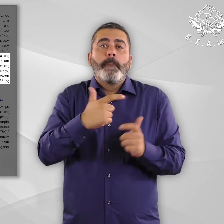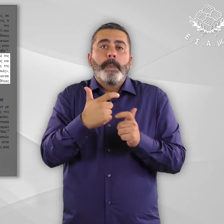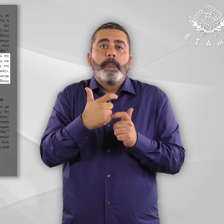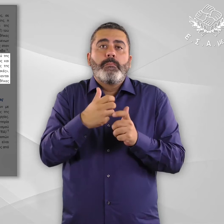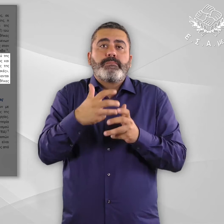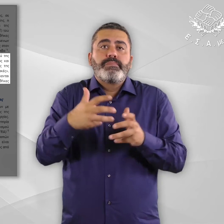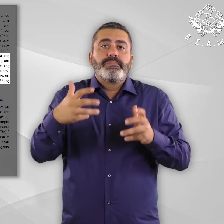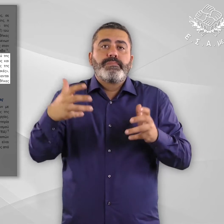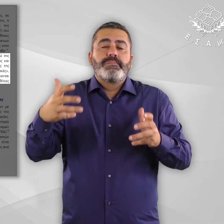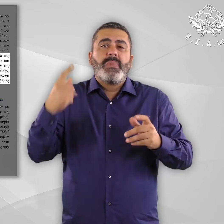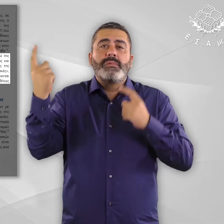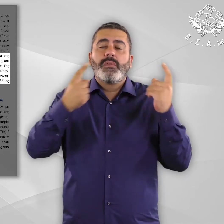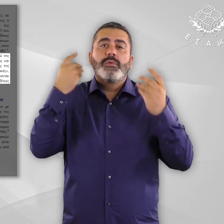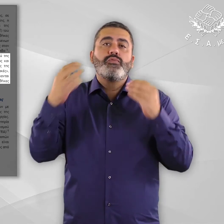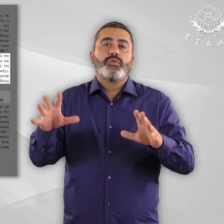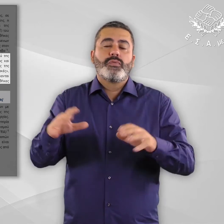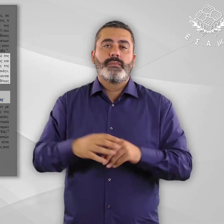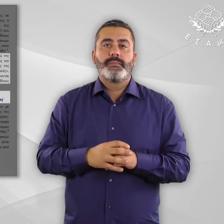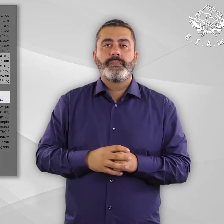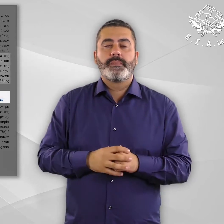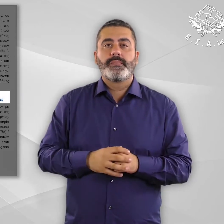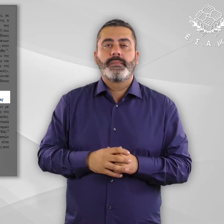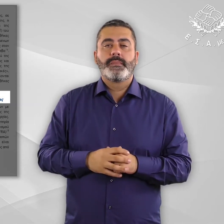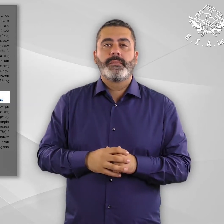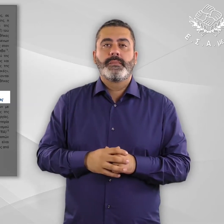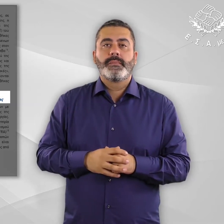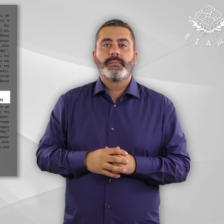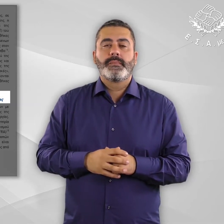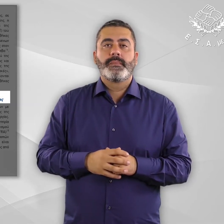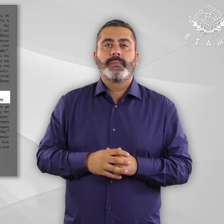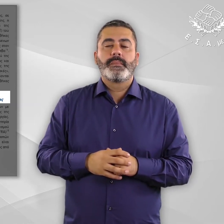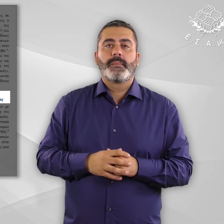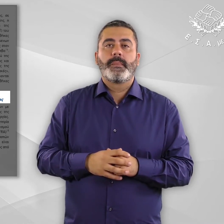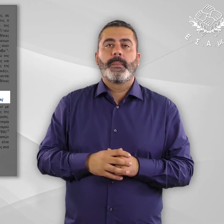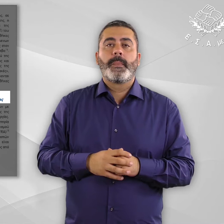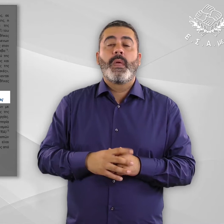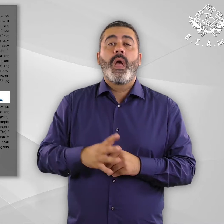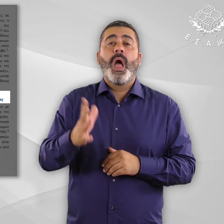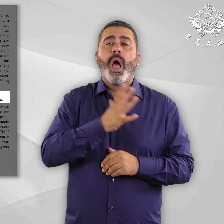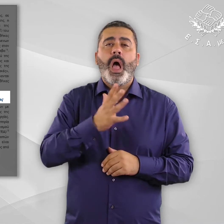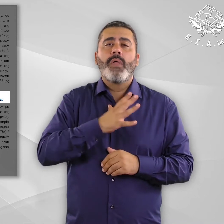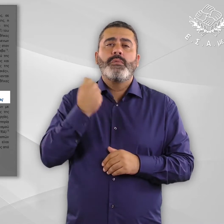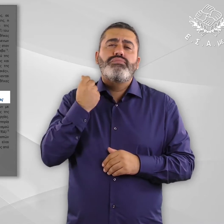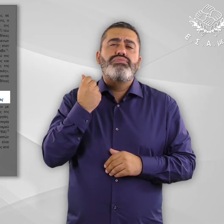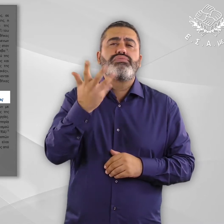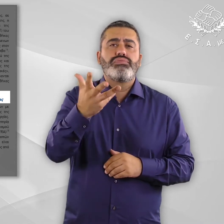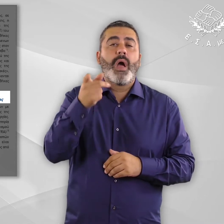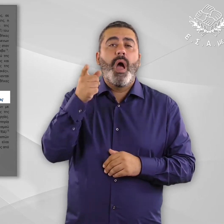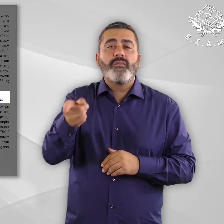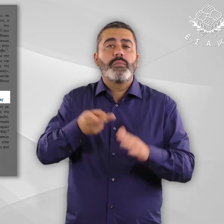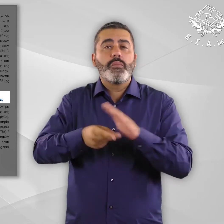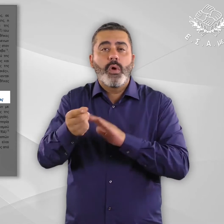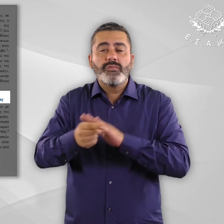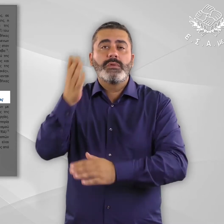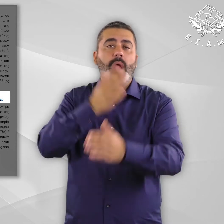διαβίωσης. Τέλος Σελίδας 8 Υποενότητα Μεγάλος αριθμός προσφύγων με αναπηρία και χρόνιες παθήσεις